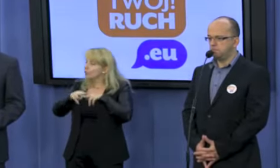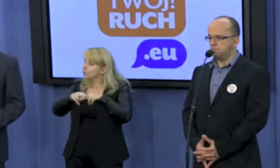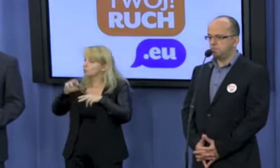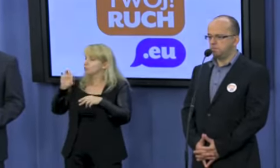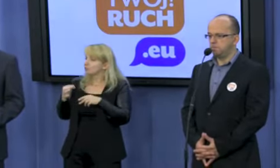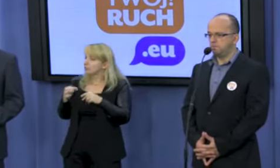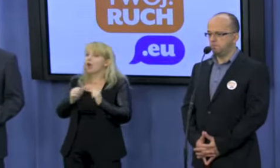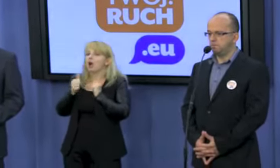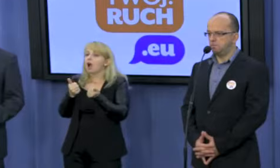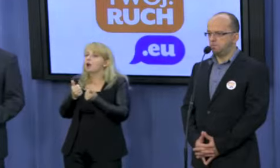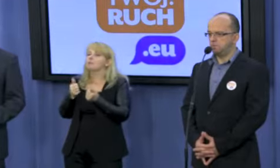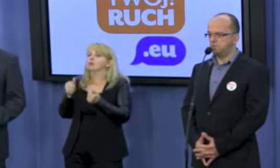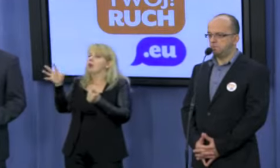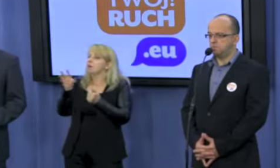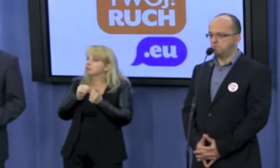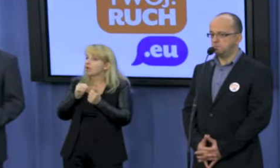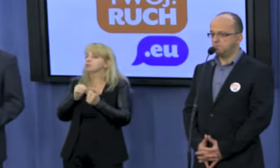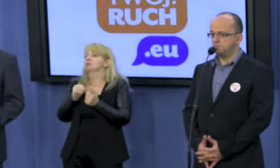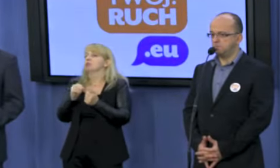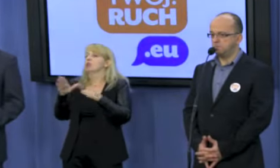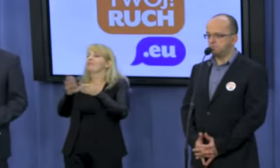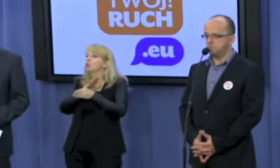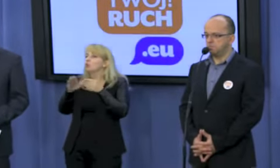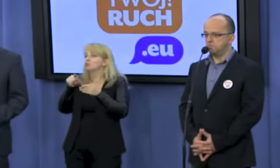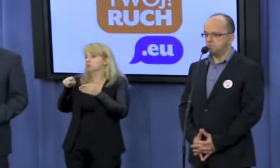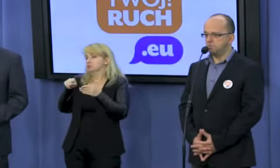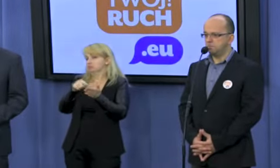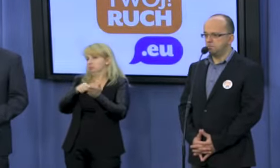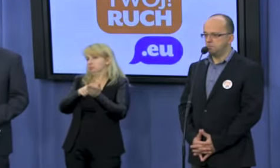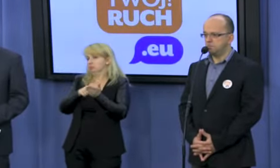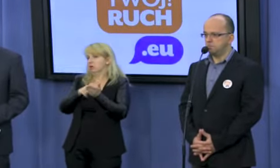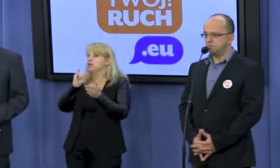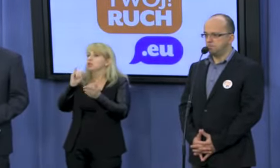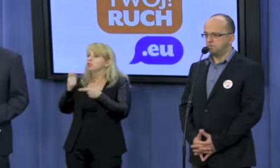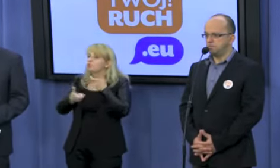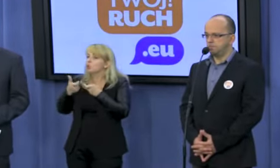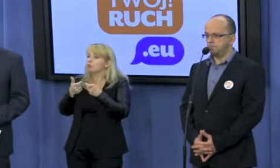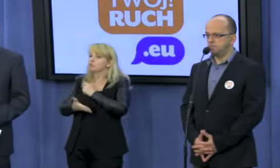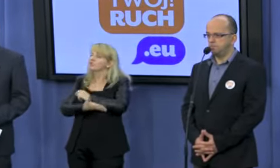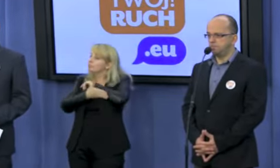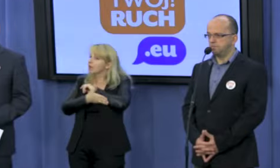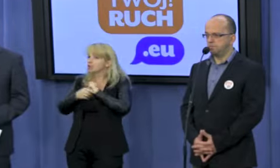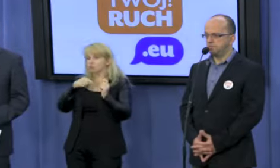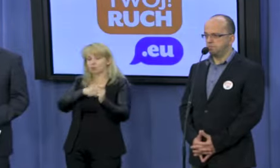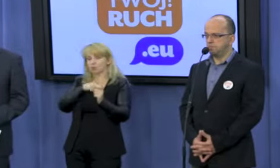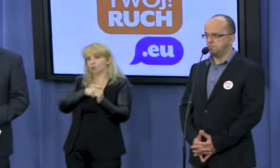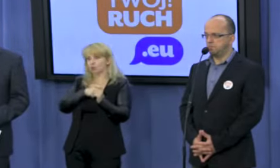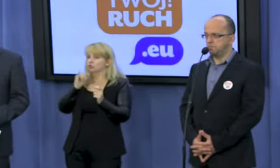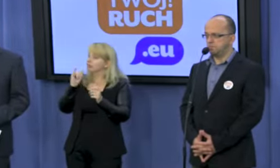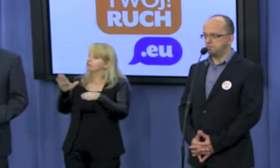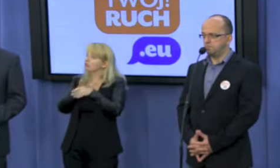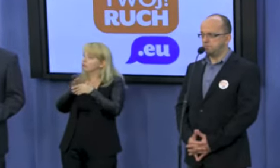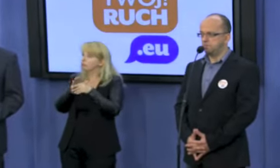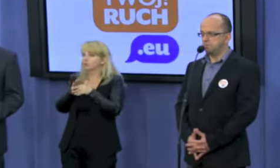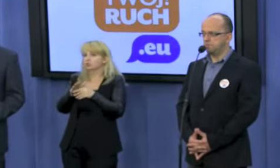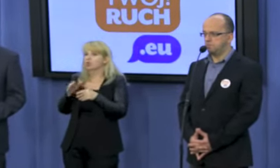wiele lat po tych traumach, po tych zdarzeniach tragicznych potrzebują wsparcia psychologicznego, ale także potrzebują zadośćuczynienia w formie